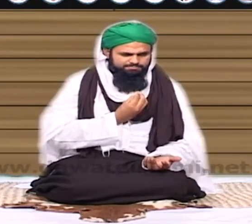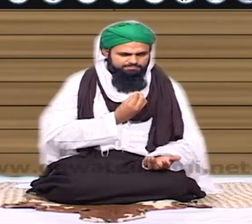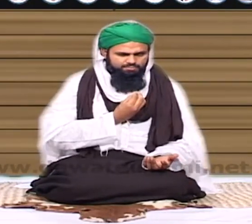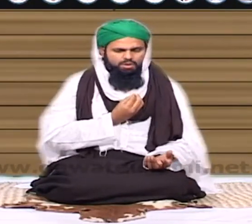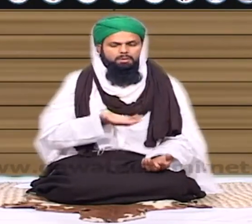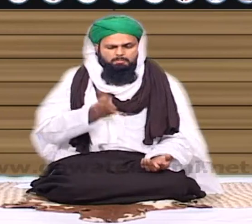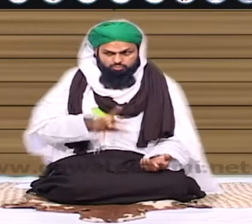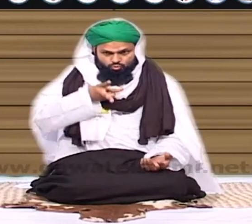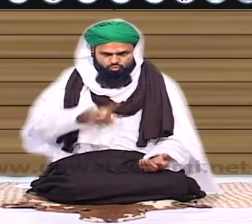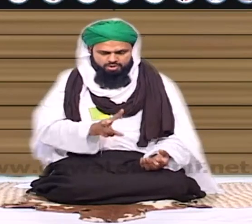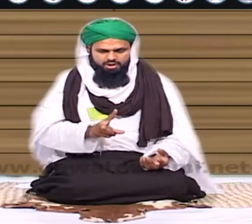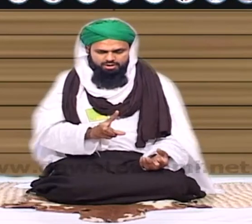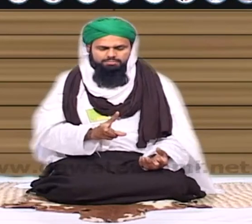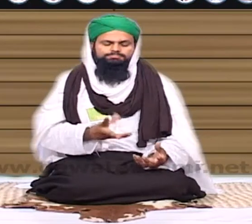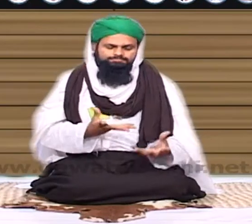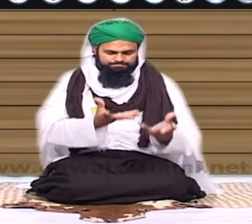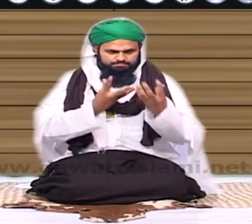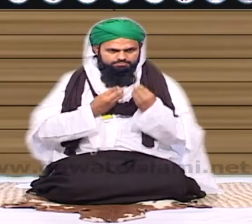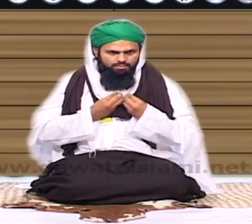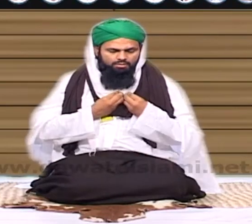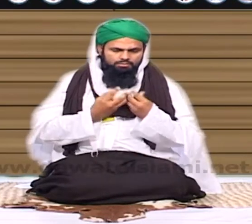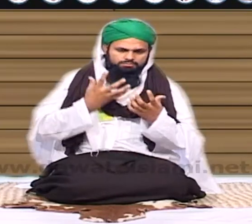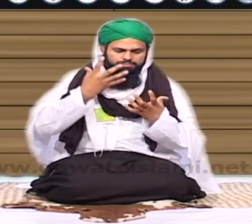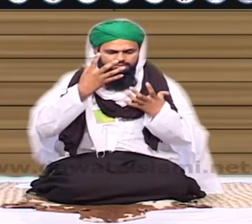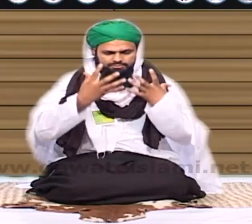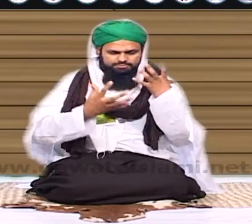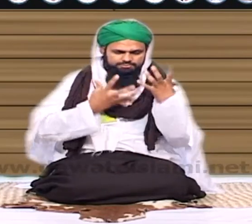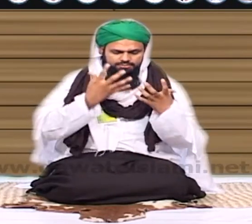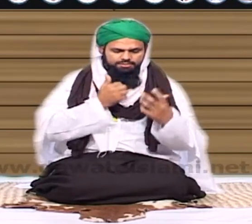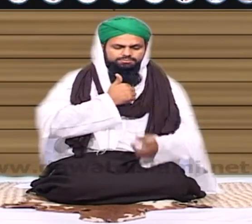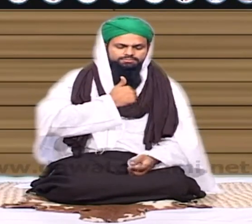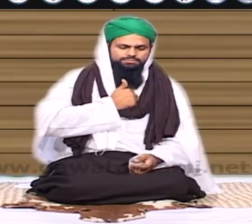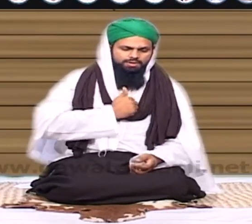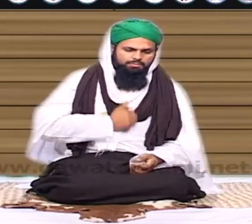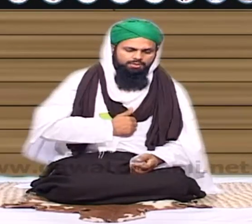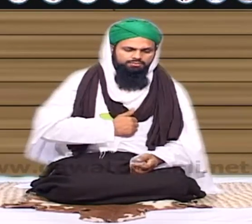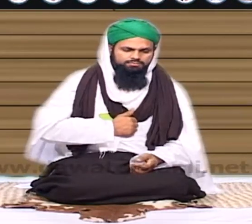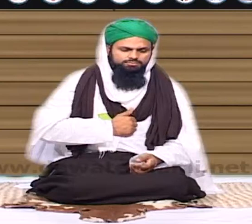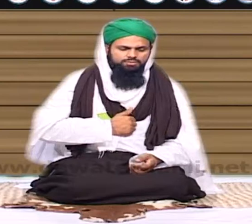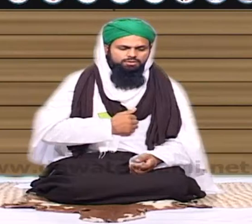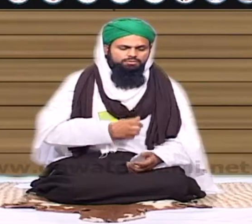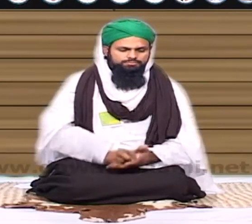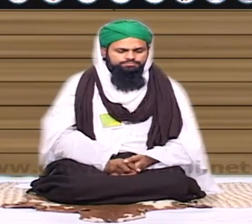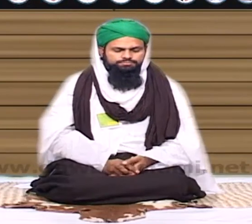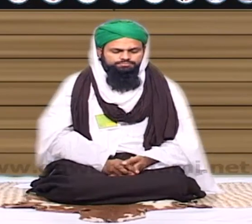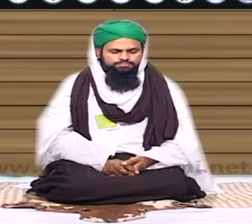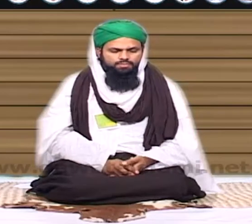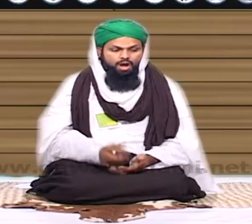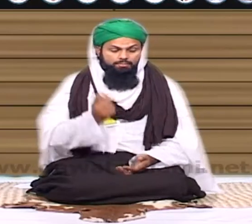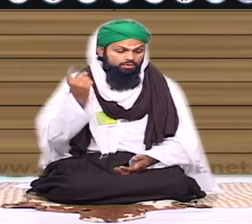میرے پاس وہ بندل پیش کر دیا کہ آپ کے بارے اس نے یہ کہا آپ سبر کر لی اسے نہ پہنچا دیں کہ آپ